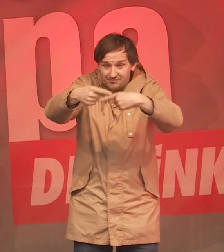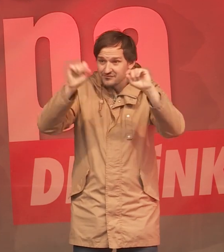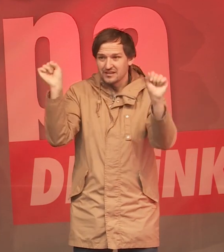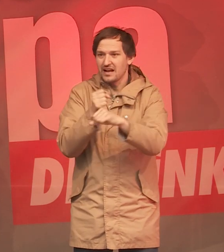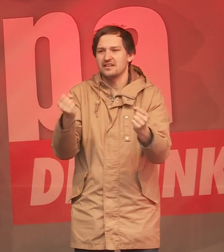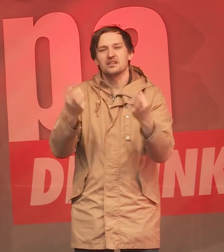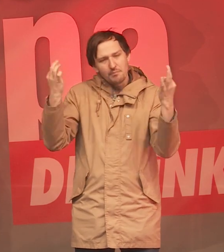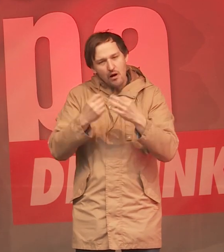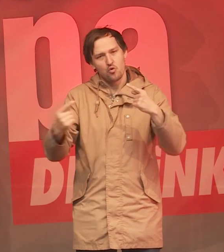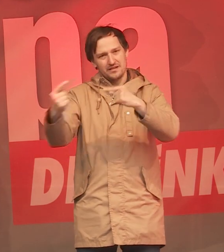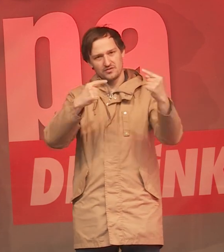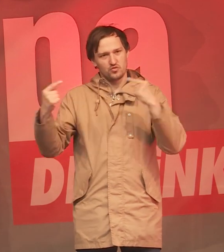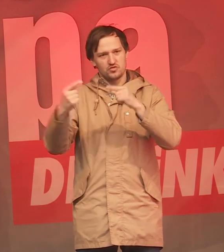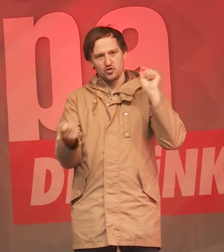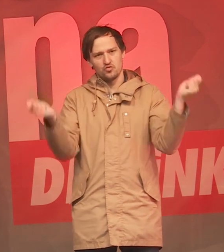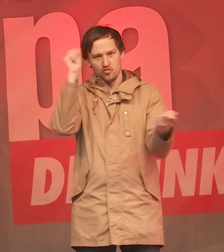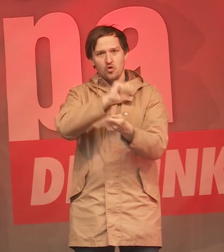ja, wir brauchen...